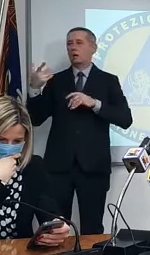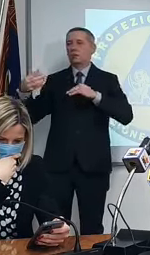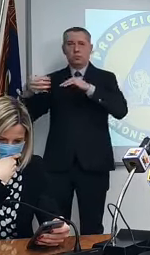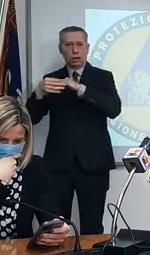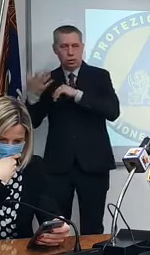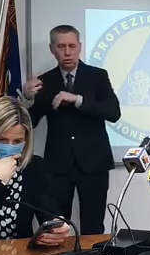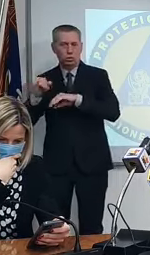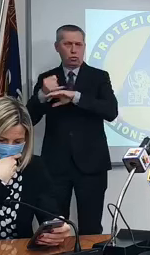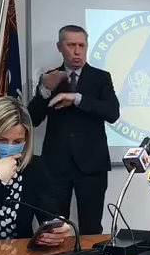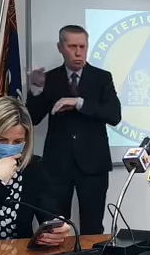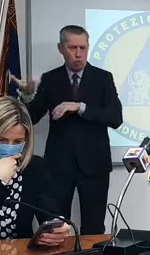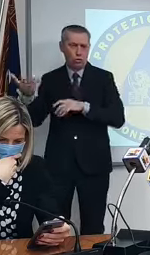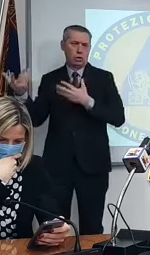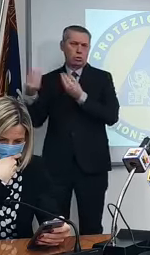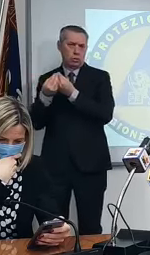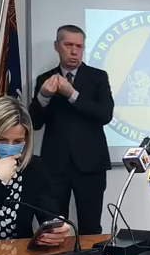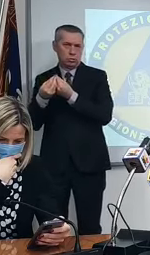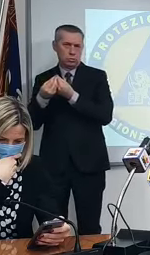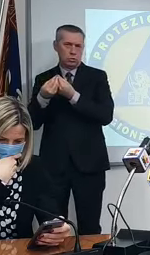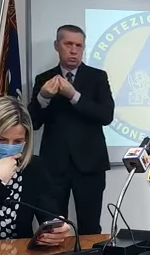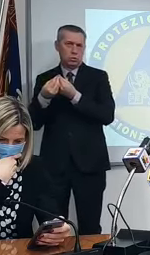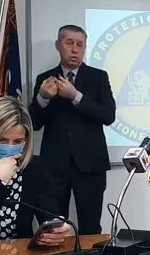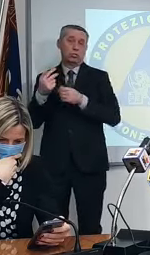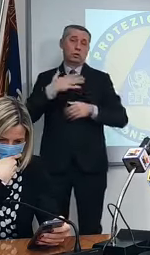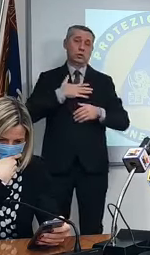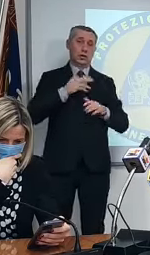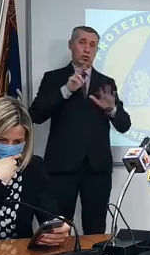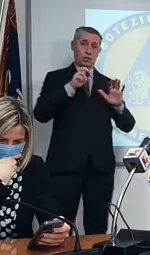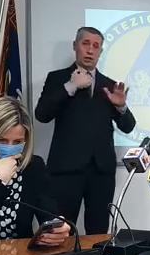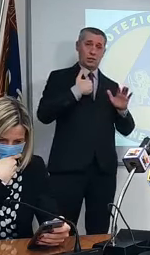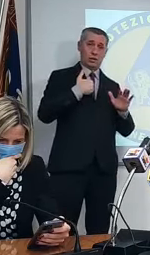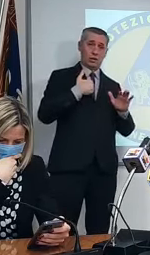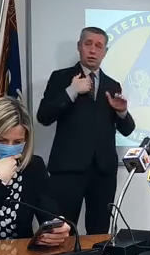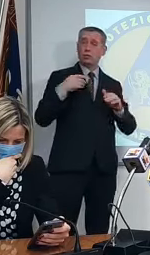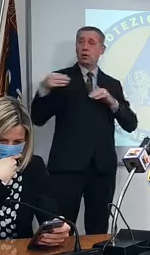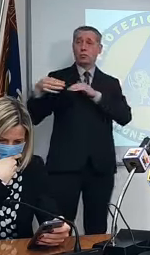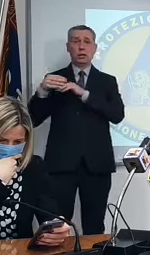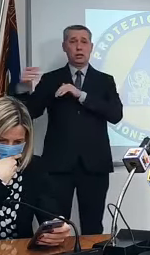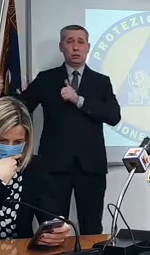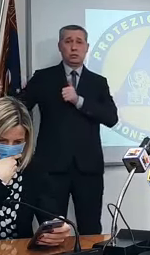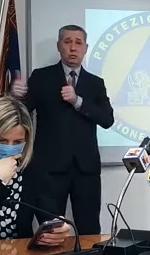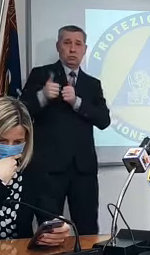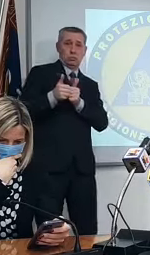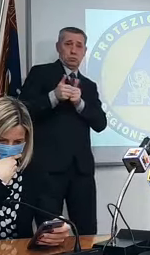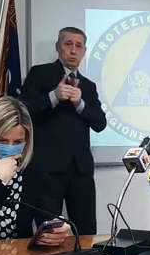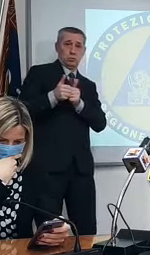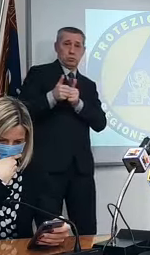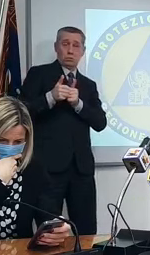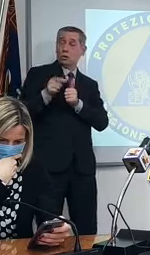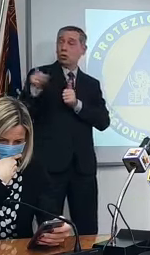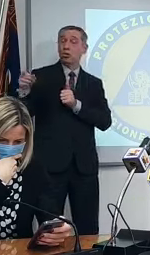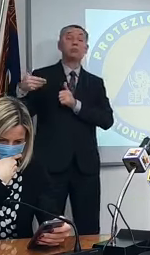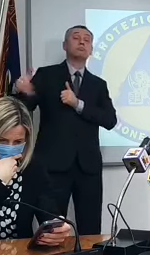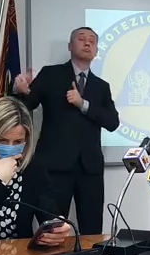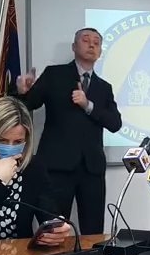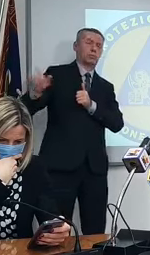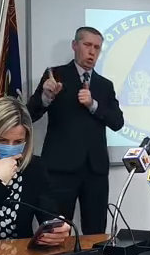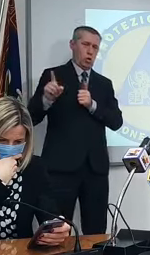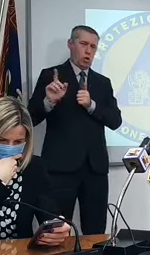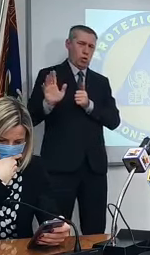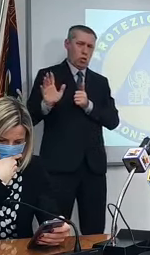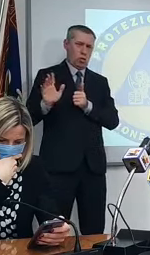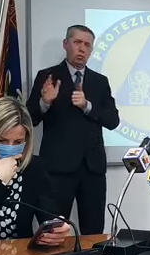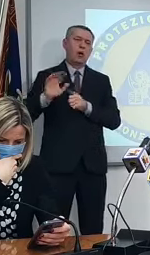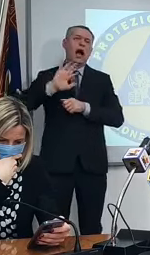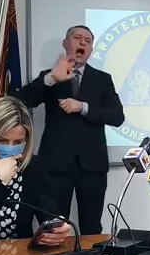fine se vaccino un over 80 che viene accompagnato dal coniuge non capisco perché non posso vaccinarlo quindi purtroppo sono finite le